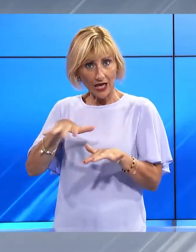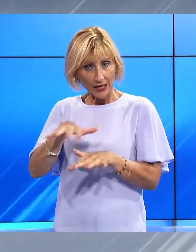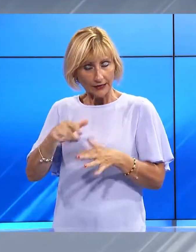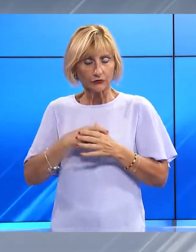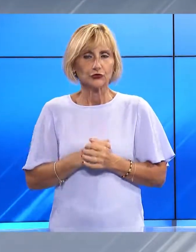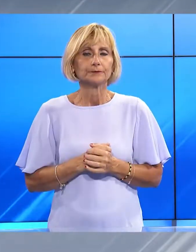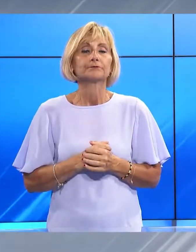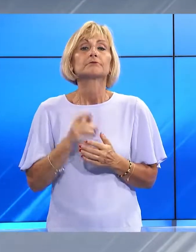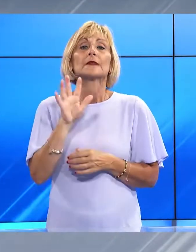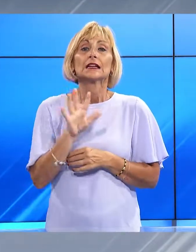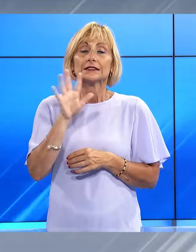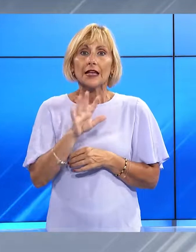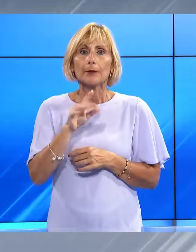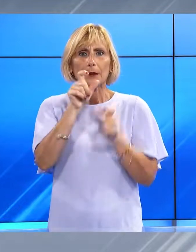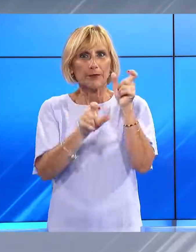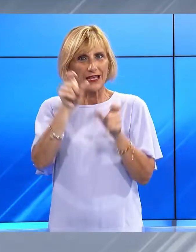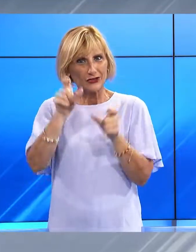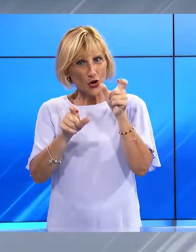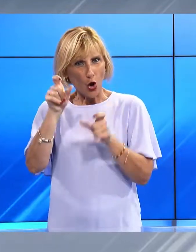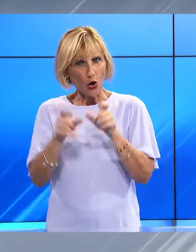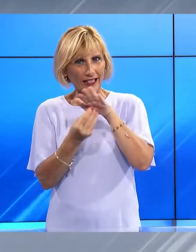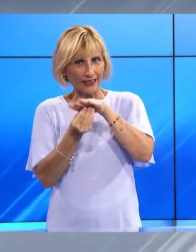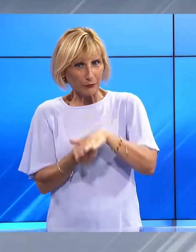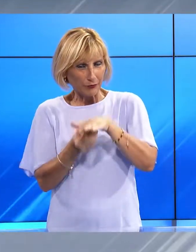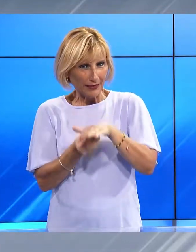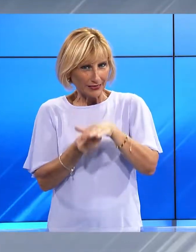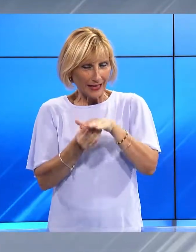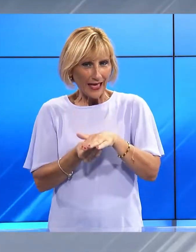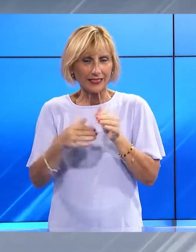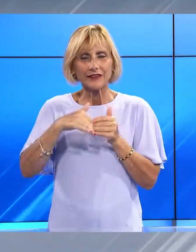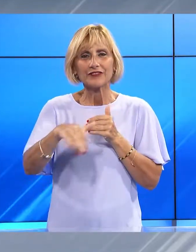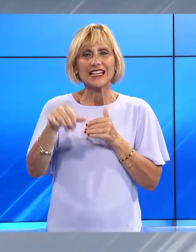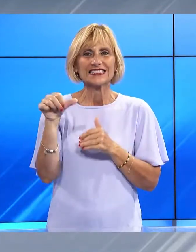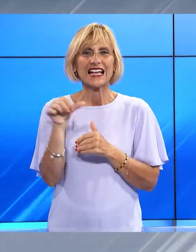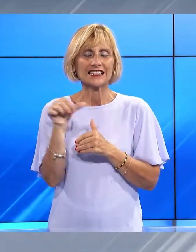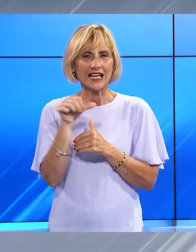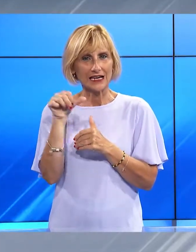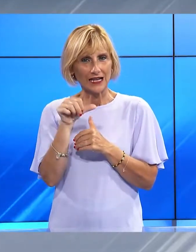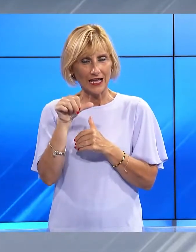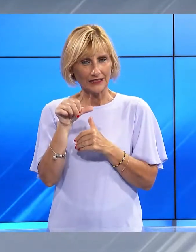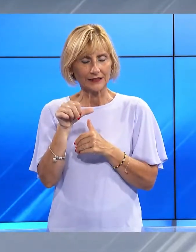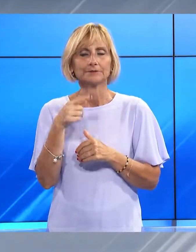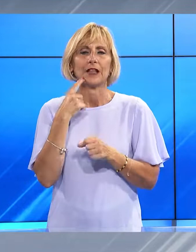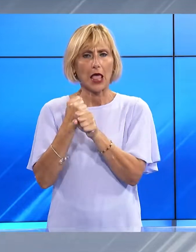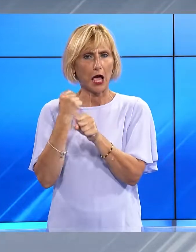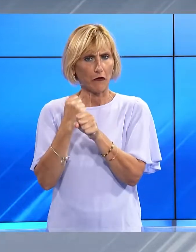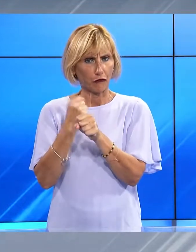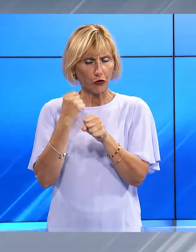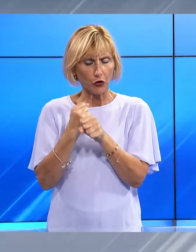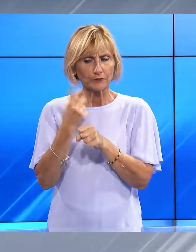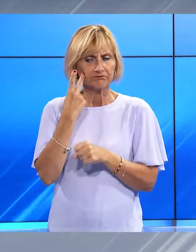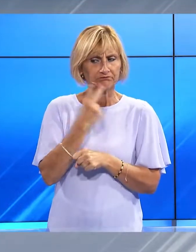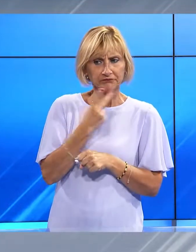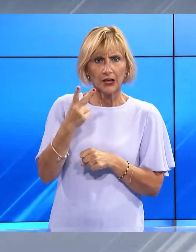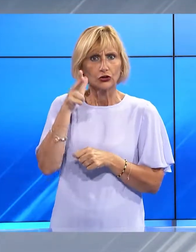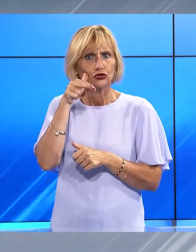operai impiegati nel cantiere che sta impegnando la Sarzanese, la donna stava transitando a bordo della sua bicicletta quando sarebbe stata